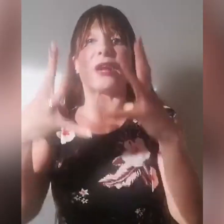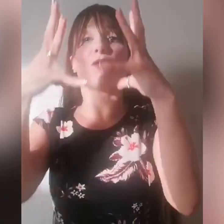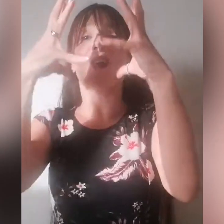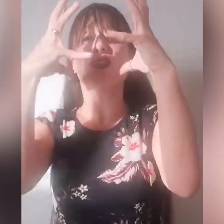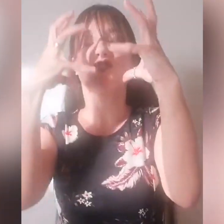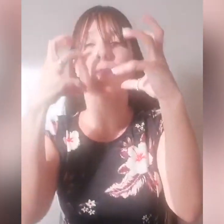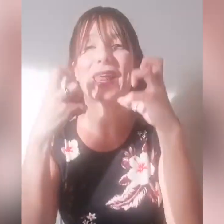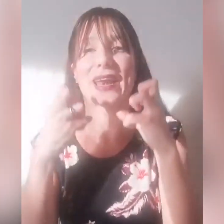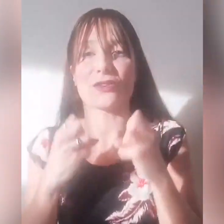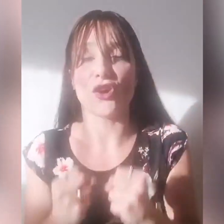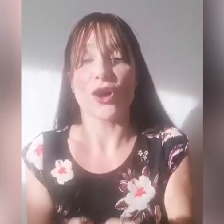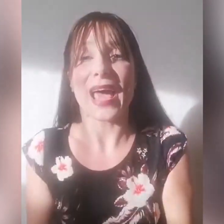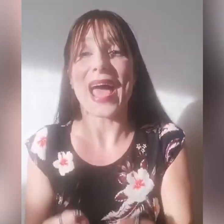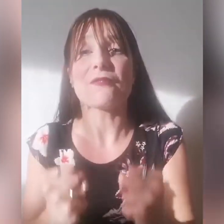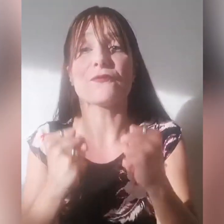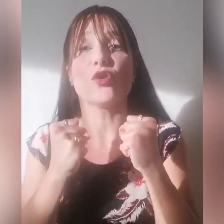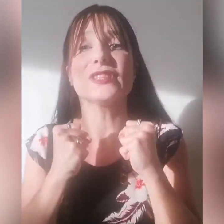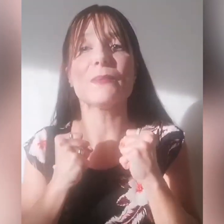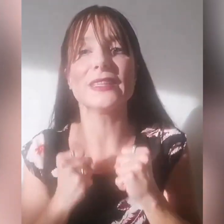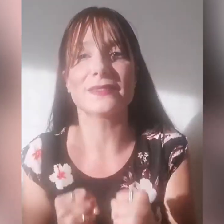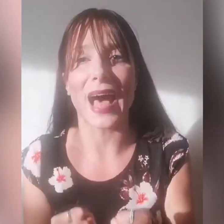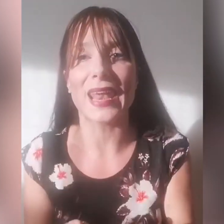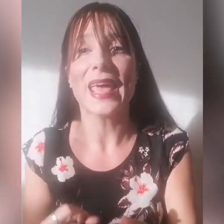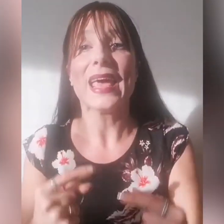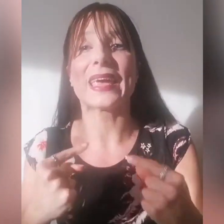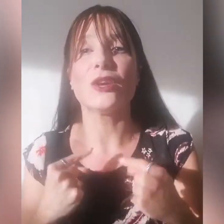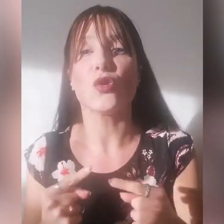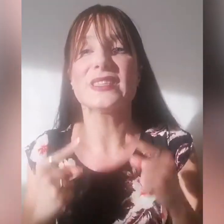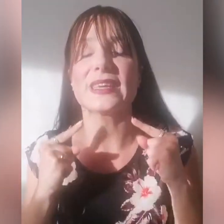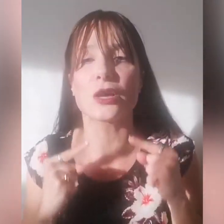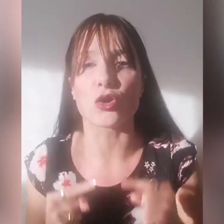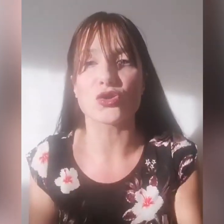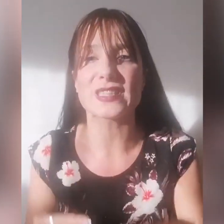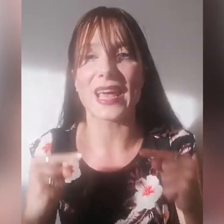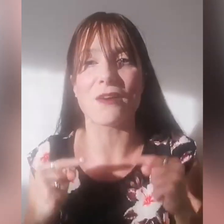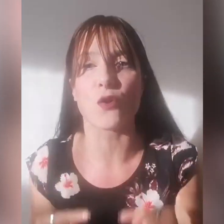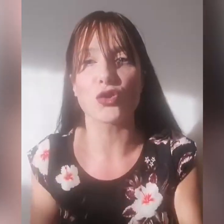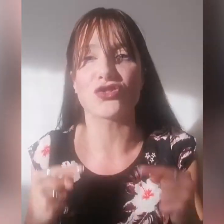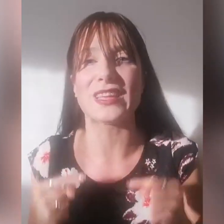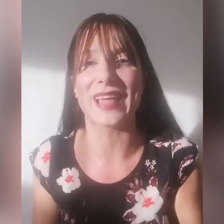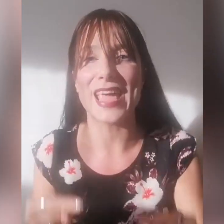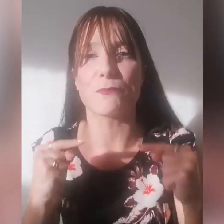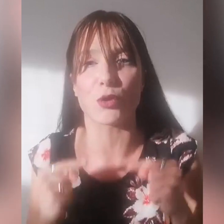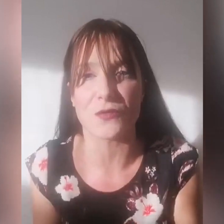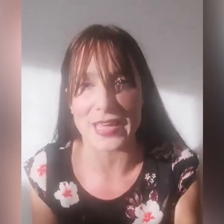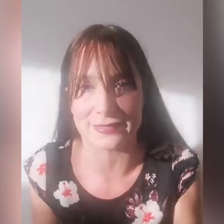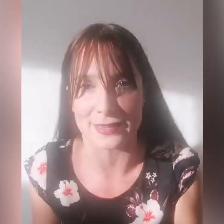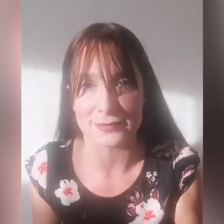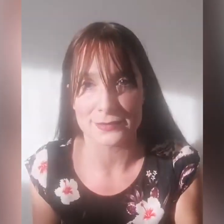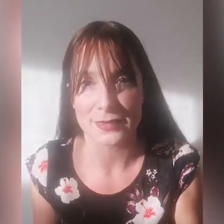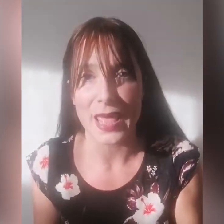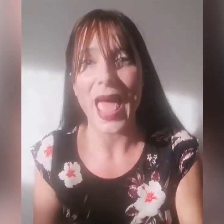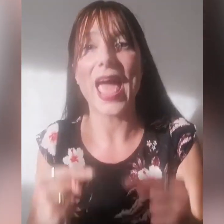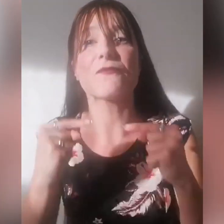per non farci rubare la gioia, è fondamentale che noi si riconosca la voce dei profeti, è